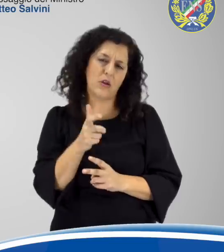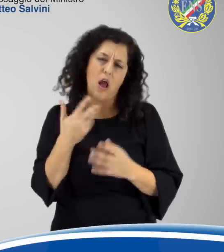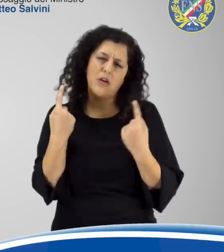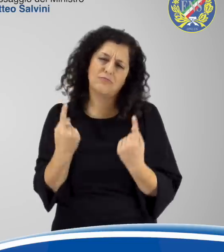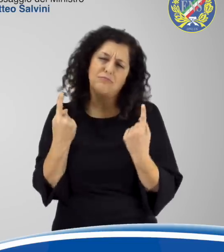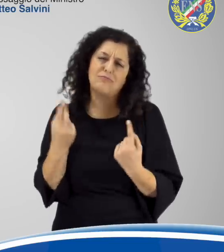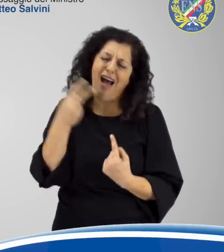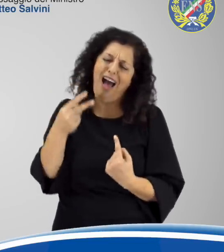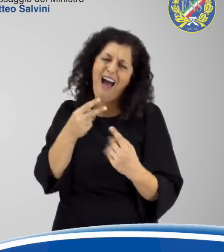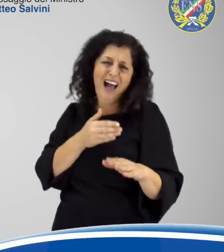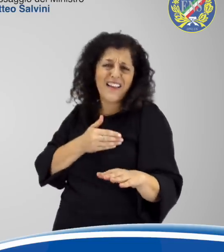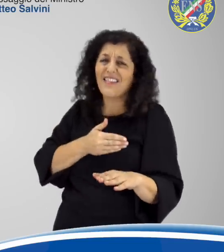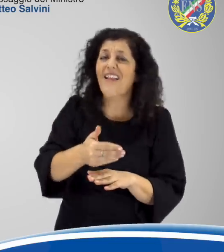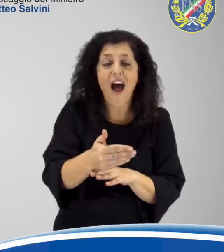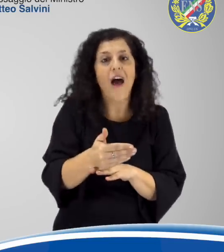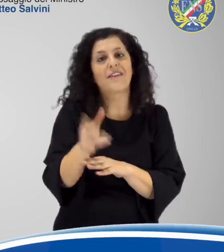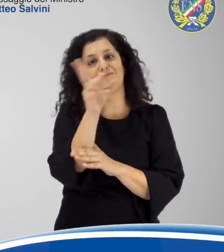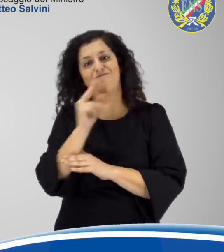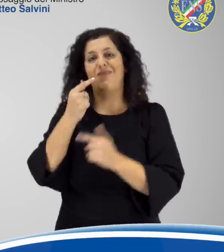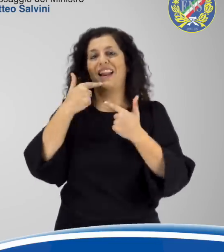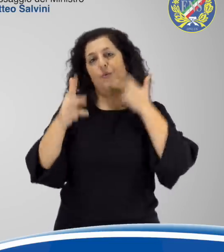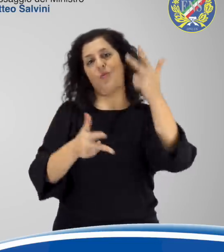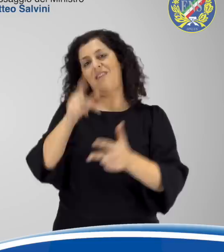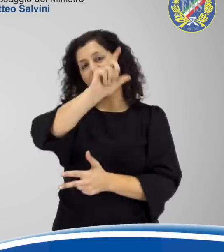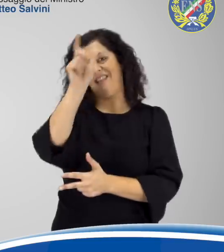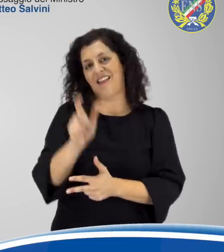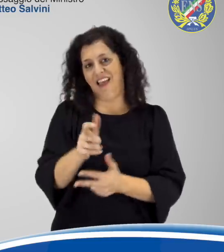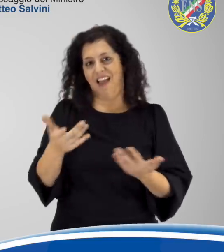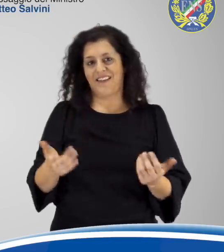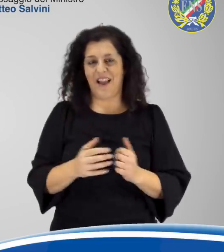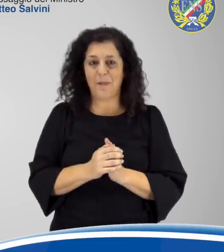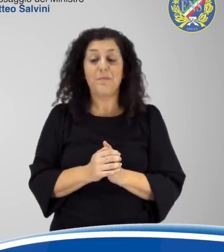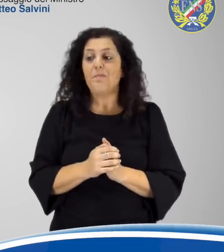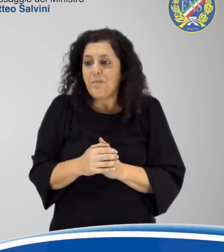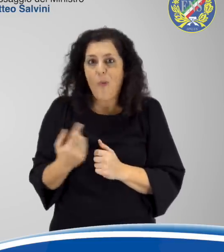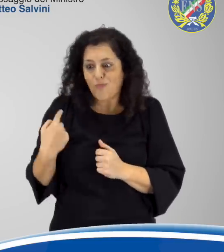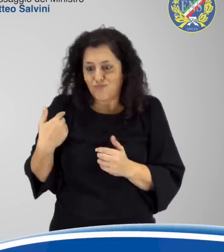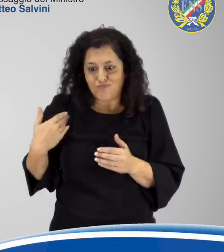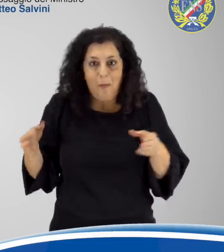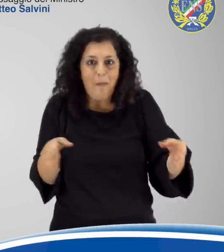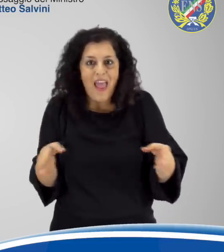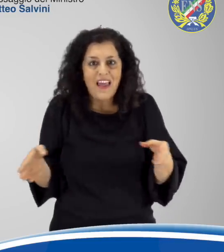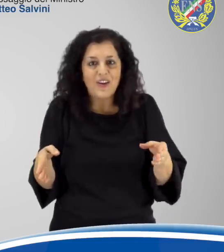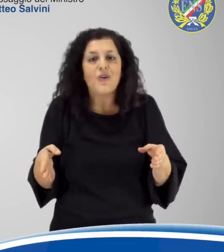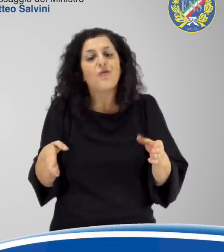ritardo di anni e anni della lingua italiana dei segni sempre in queste settimane i primi 6